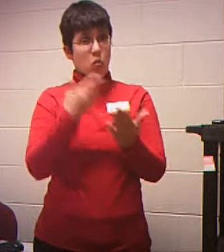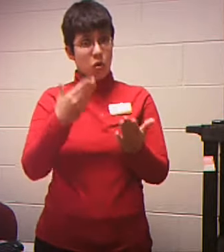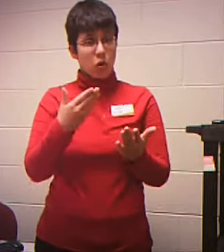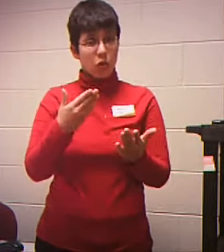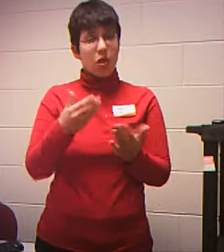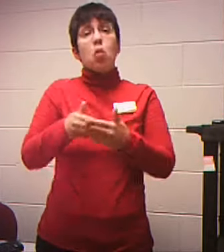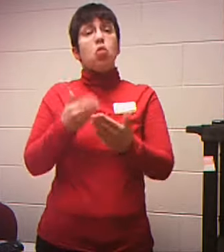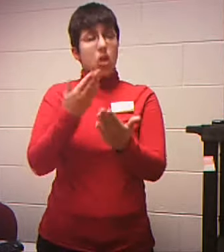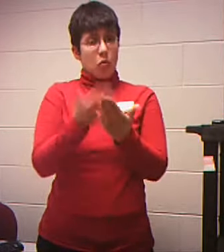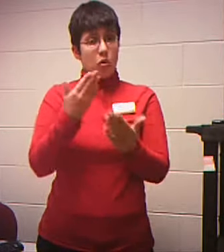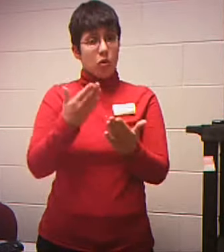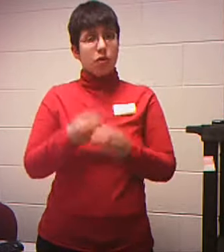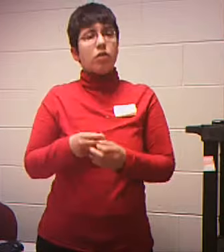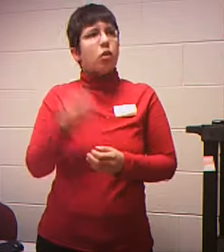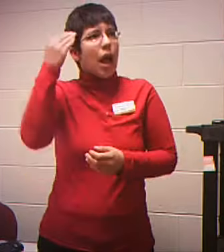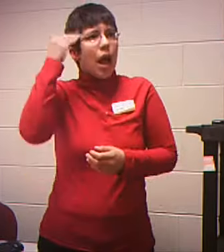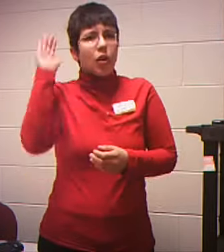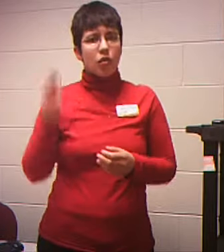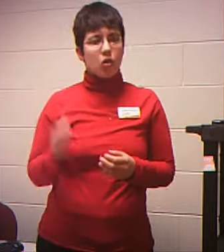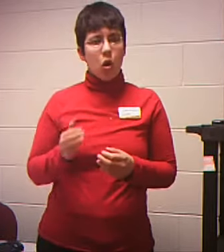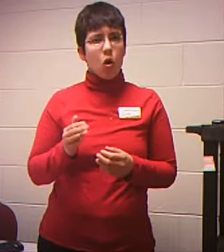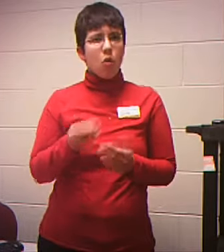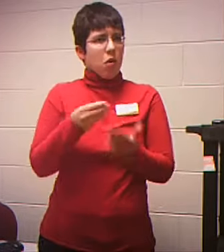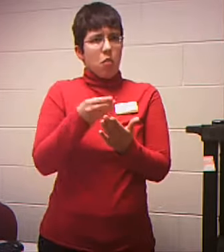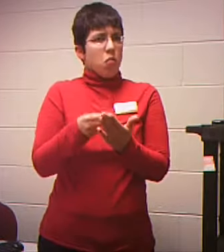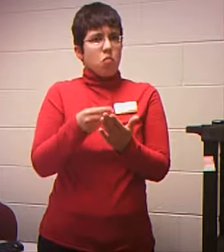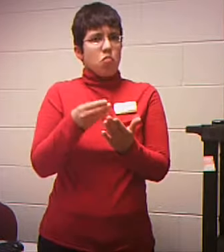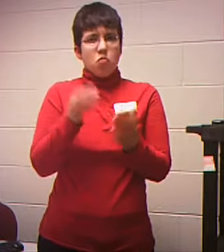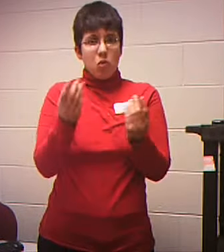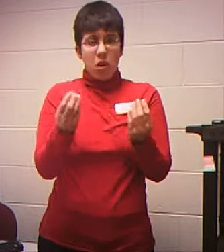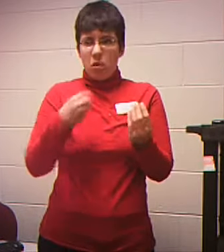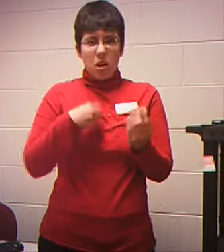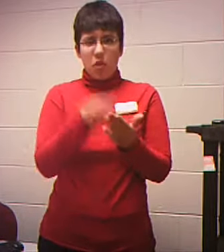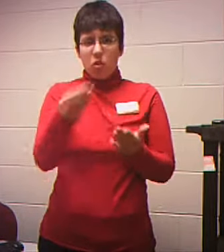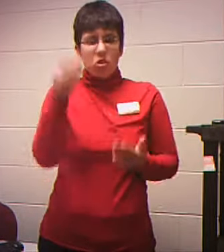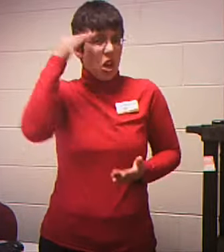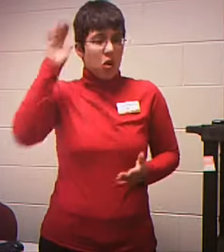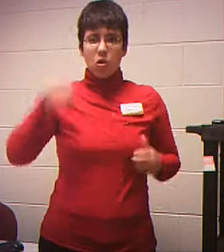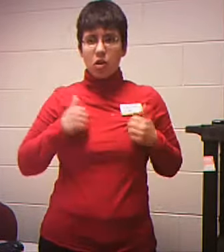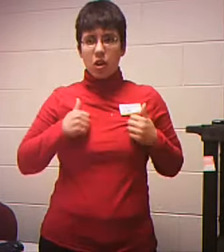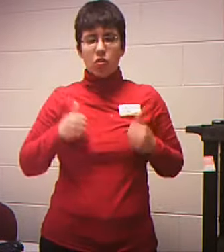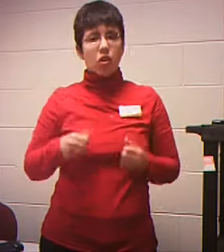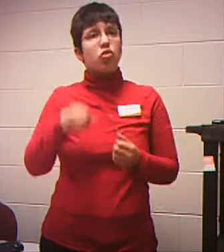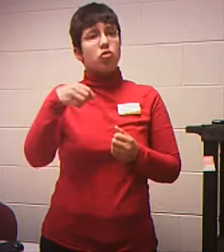the property That I'm going to be buying I don know the address So I put in here To be determined